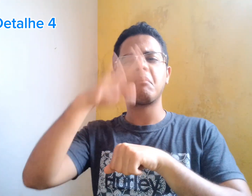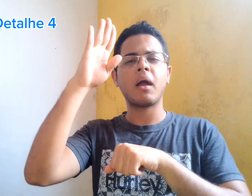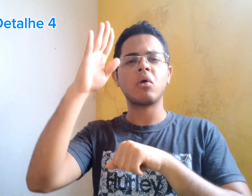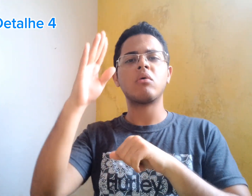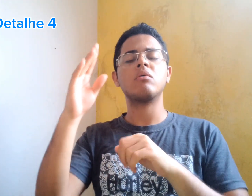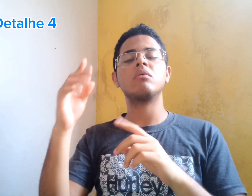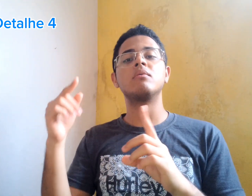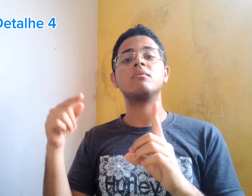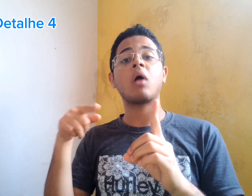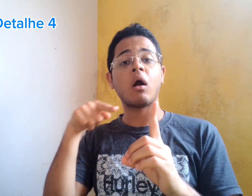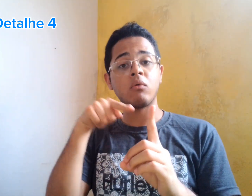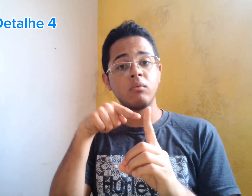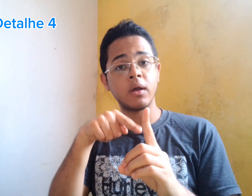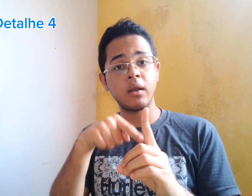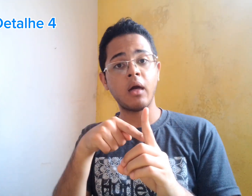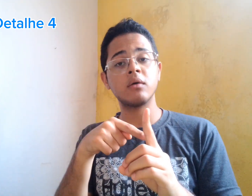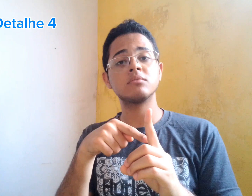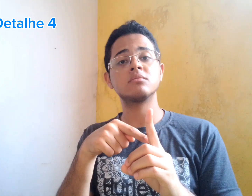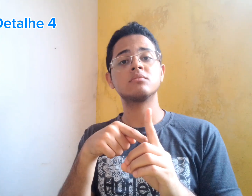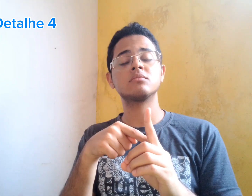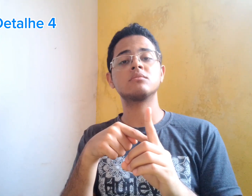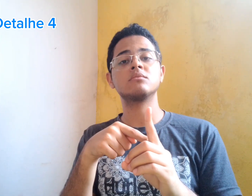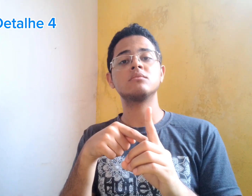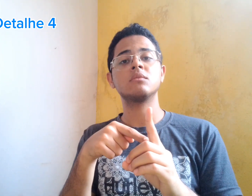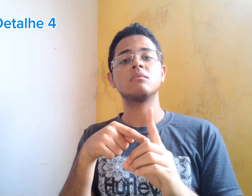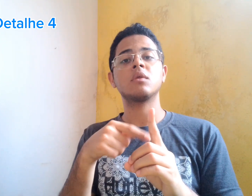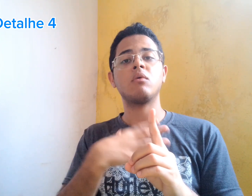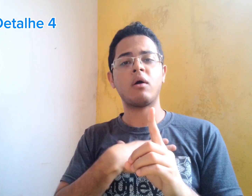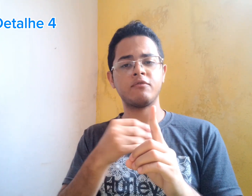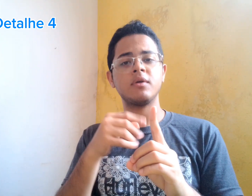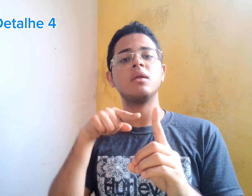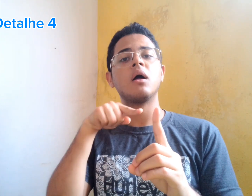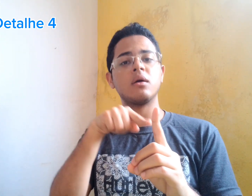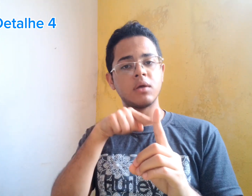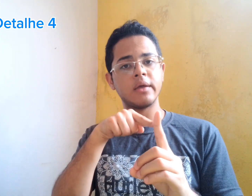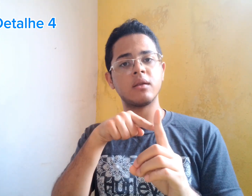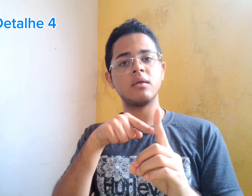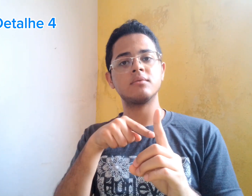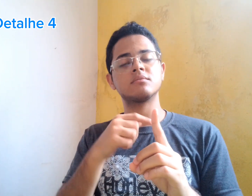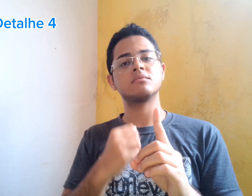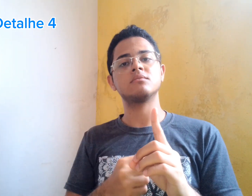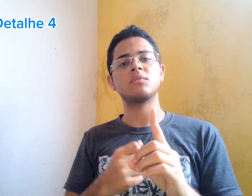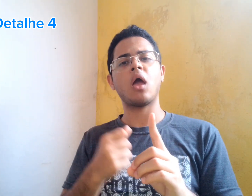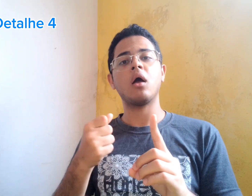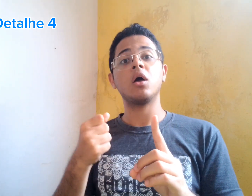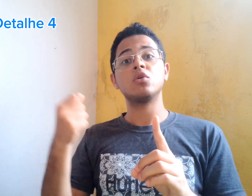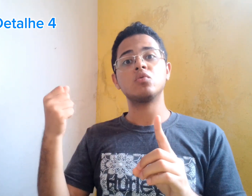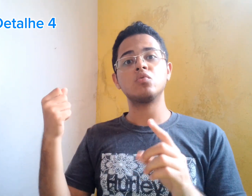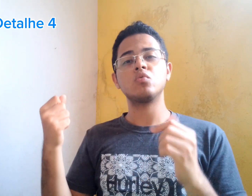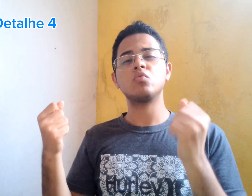era muito superior a ela do que com sua irmã.